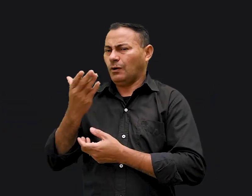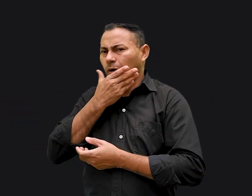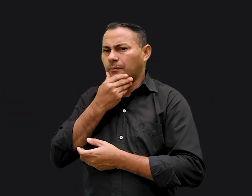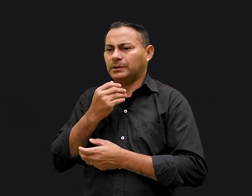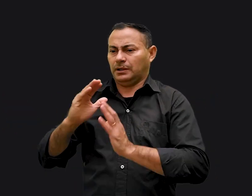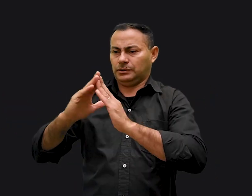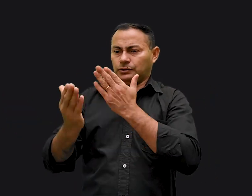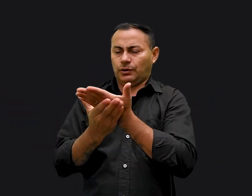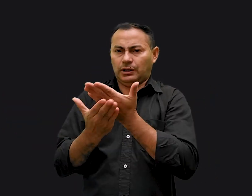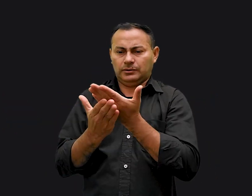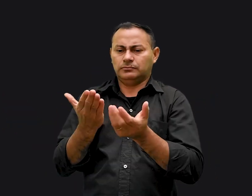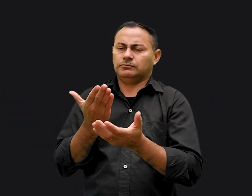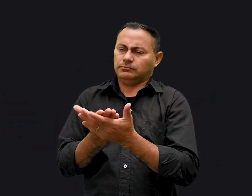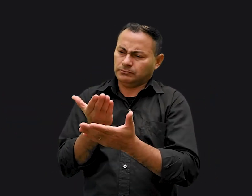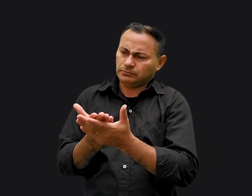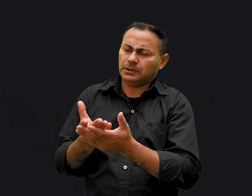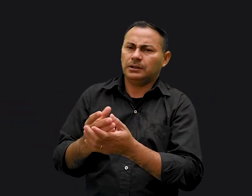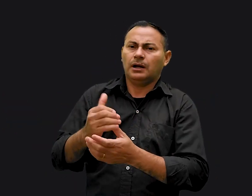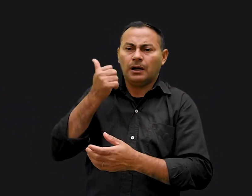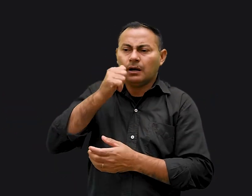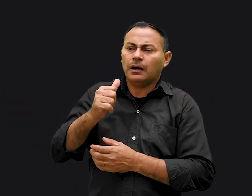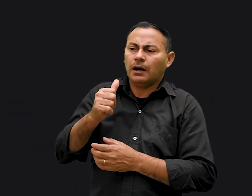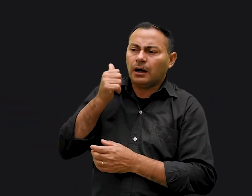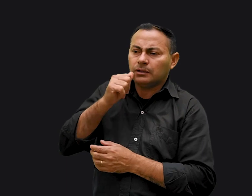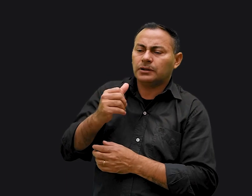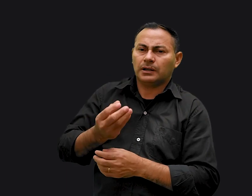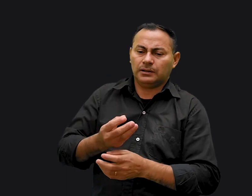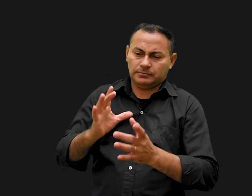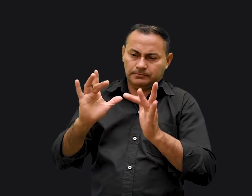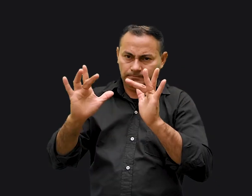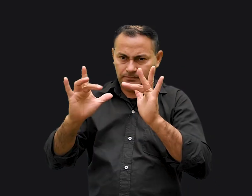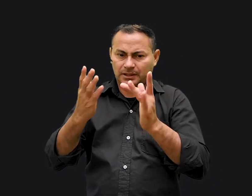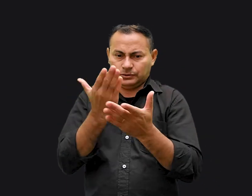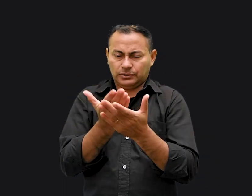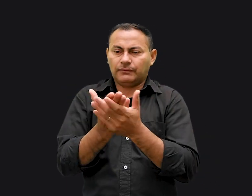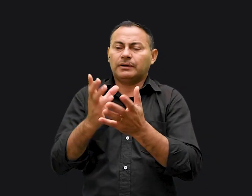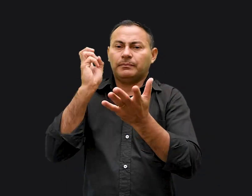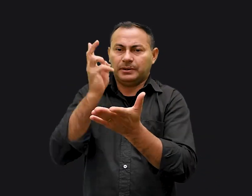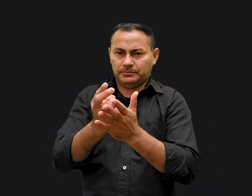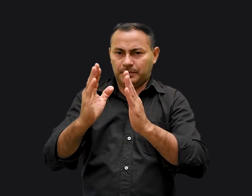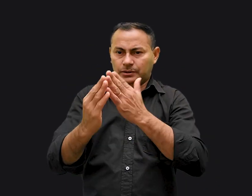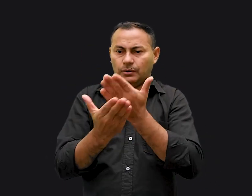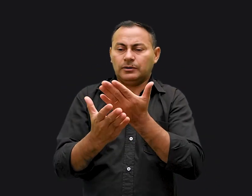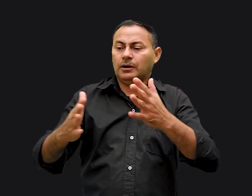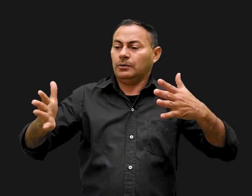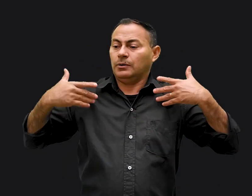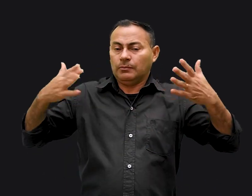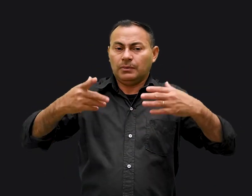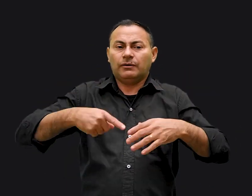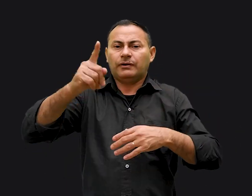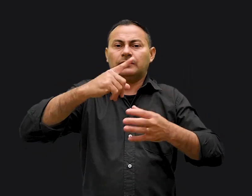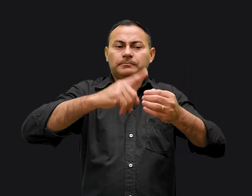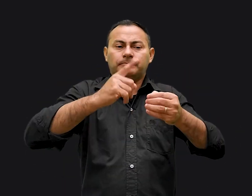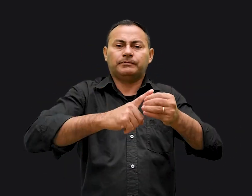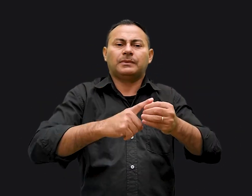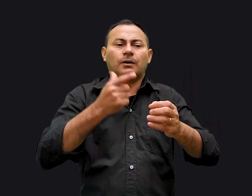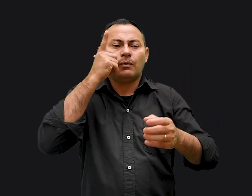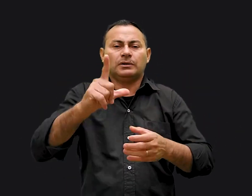em um colégio estudando e a garota que ele estava vivendo também estudava lá No verão eles foram juntos para a cidade para conseguir